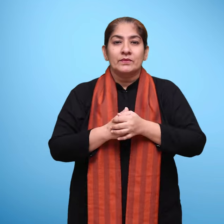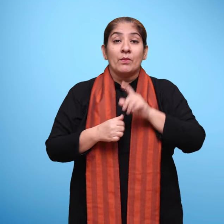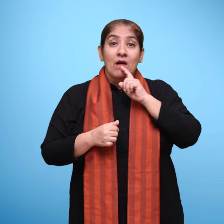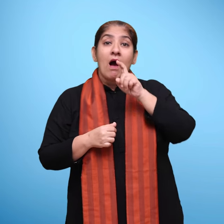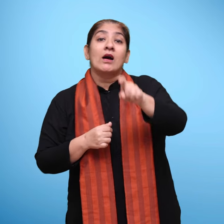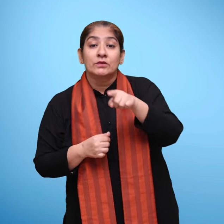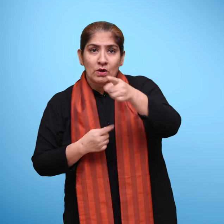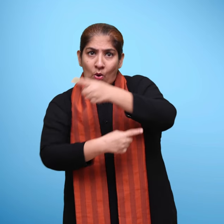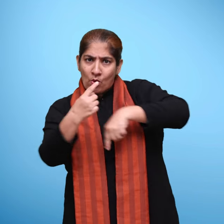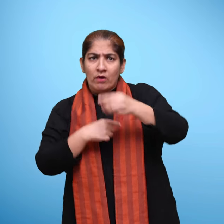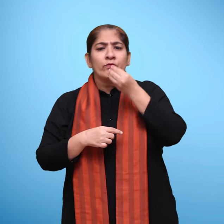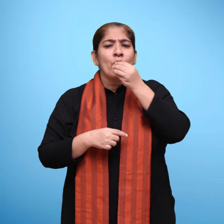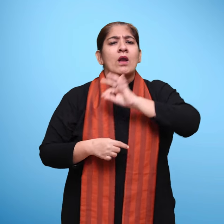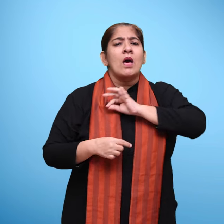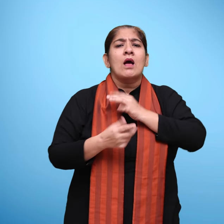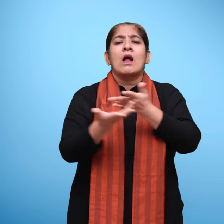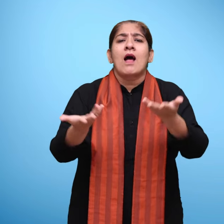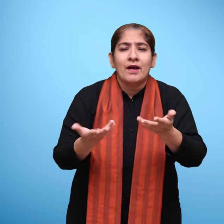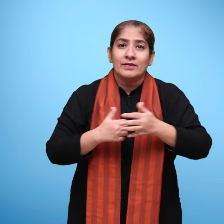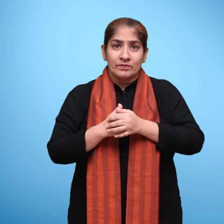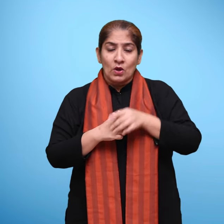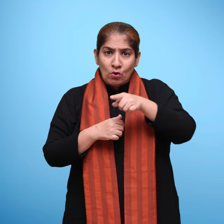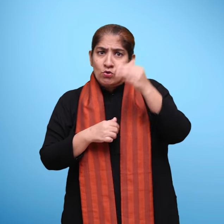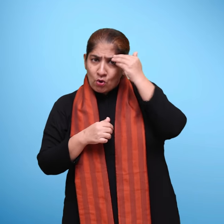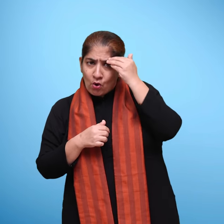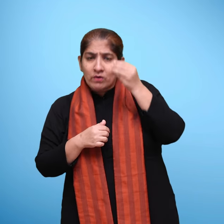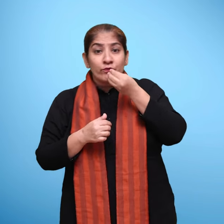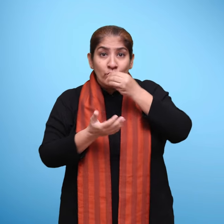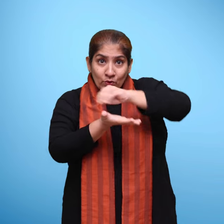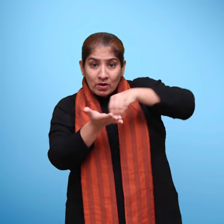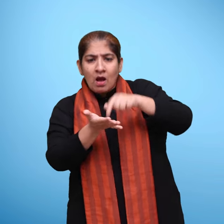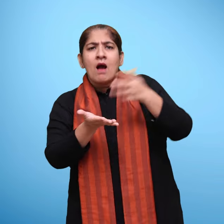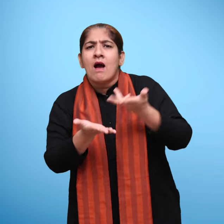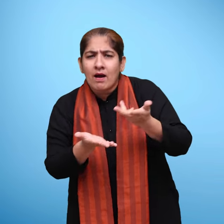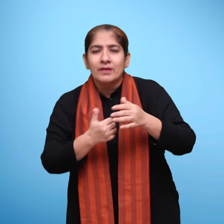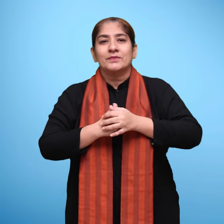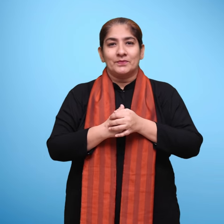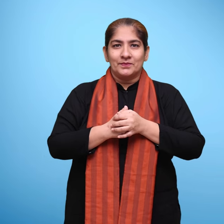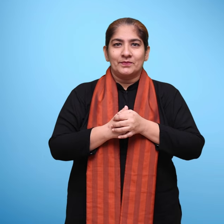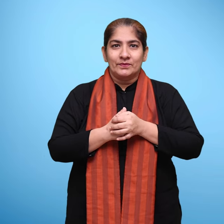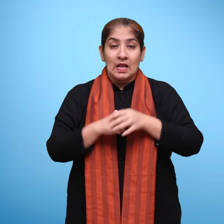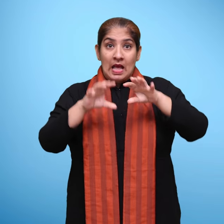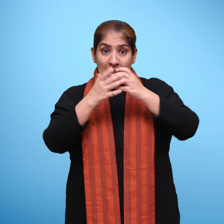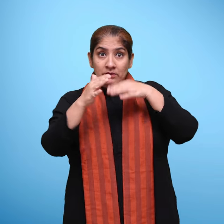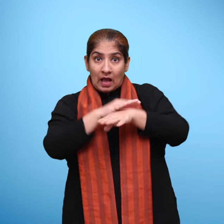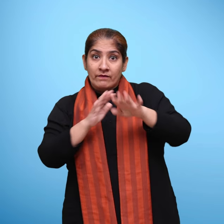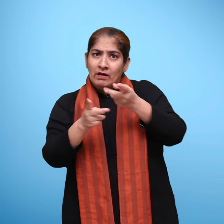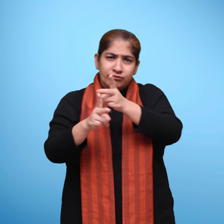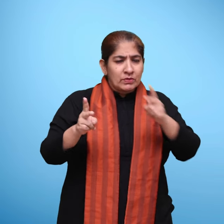आपको खाने में सबसे ज्यादा क्या पसंद है? क्या आपको पता है कि वो कैसे बनता है? पता कीजिए कि